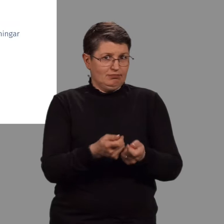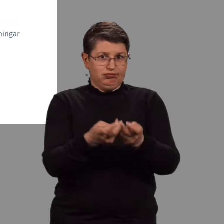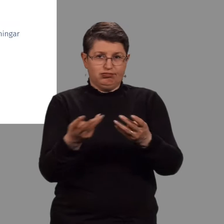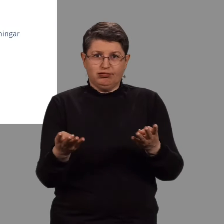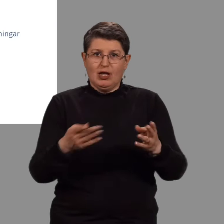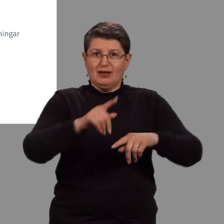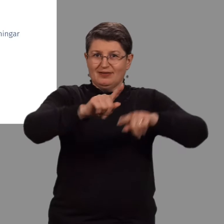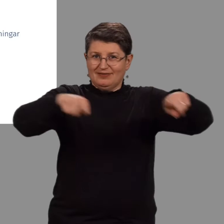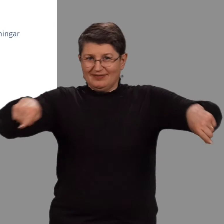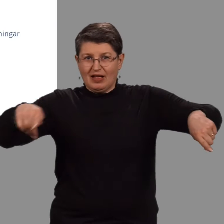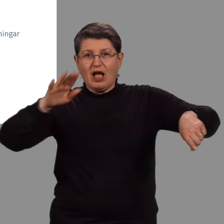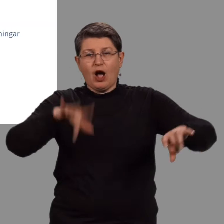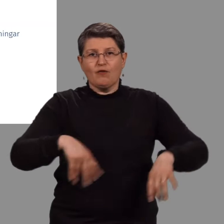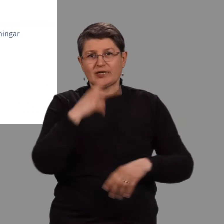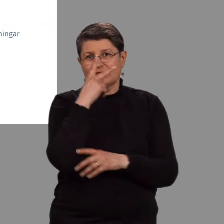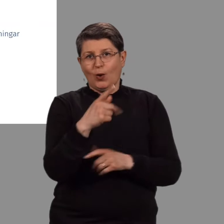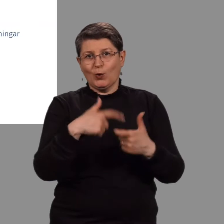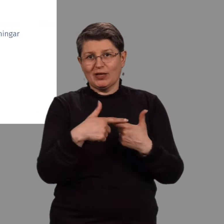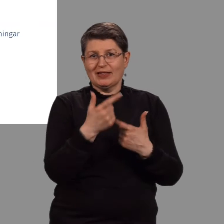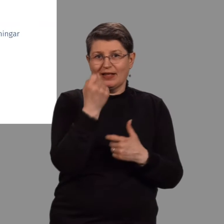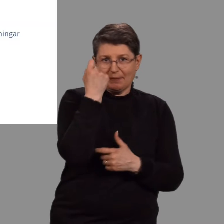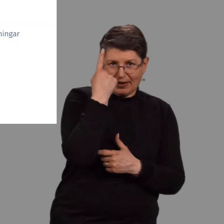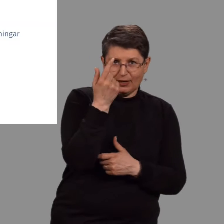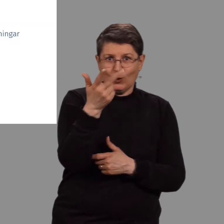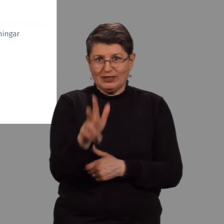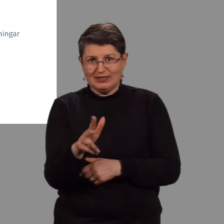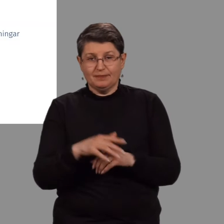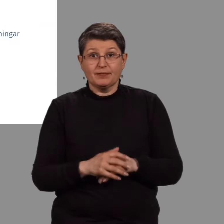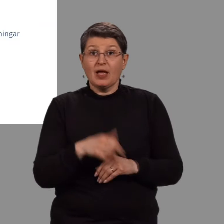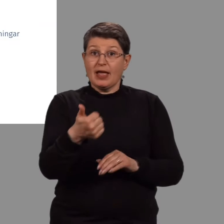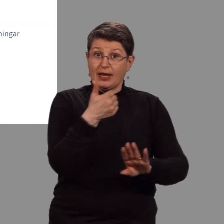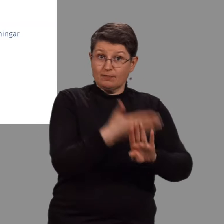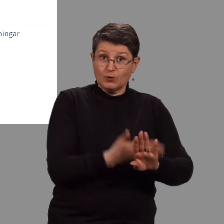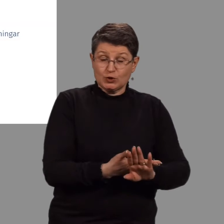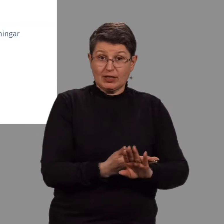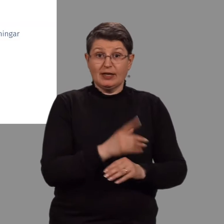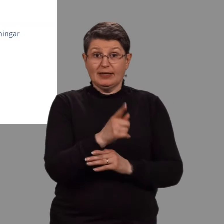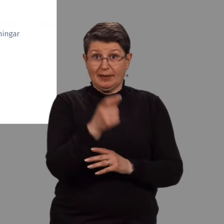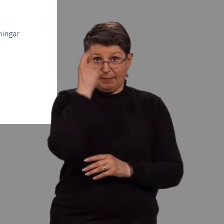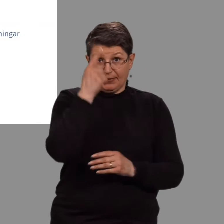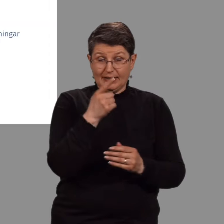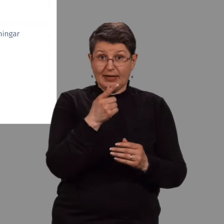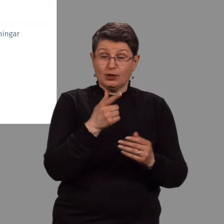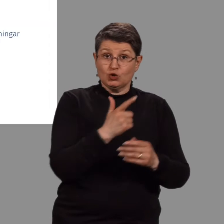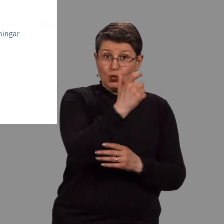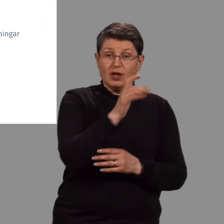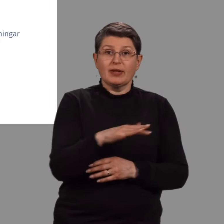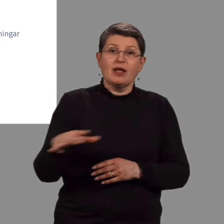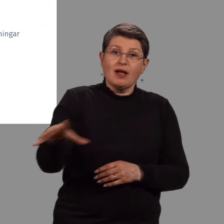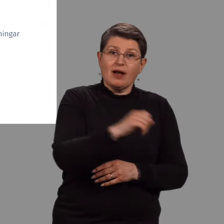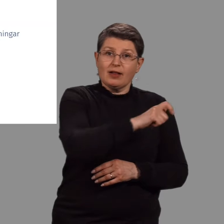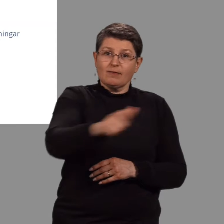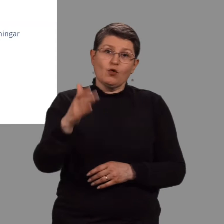speglist í listum og menningu. Einn af forsöndum aðgerðar áallinnar menningarsog er þess vegna að allir í